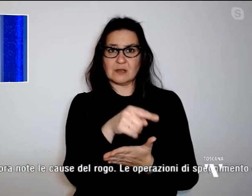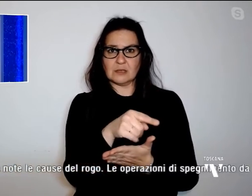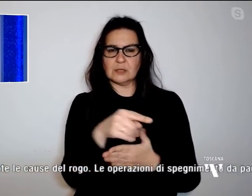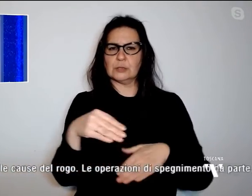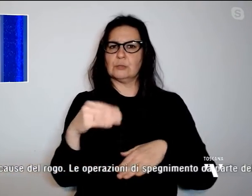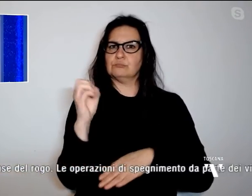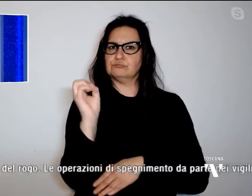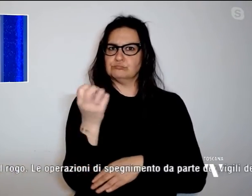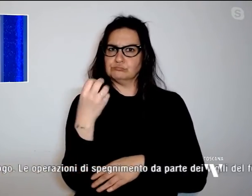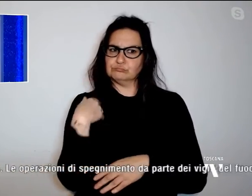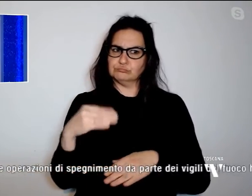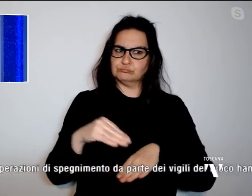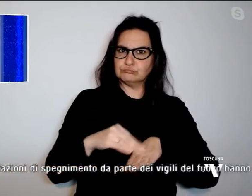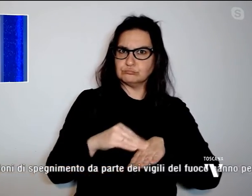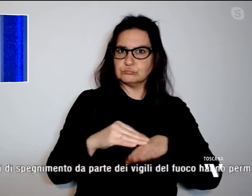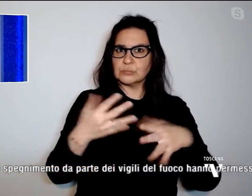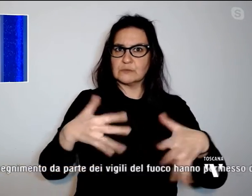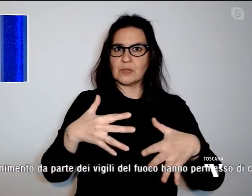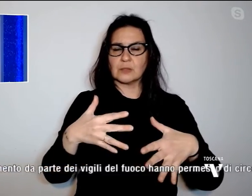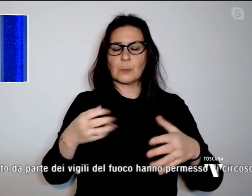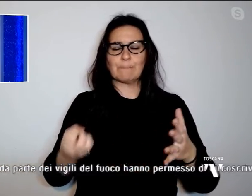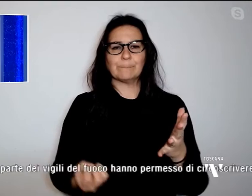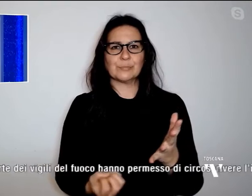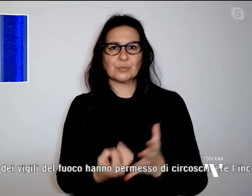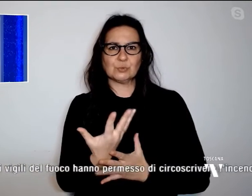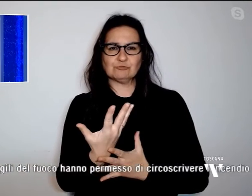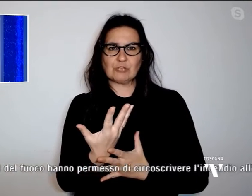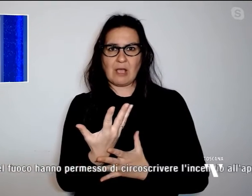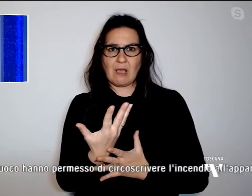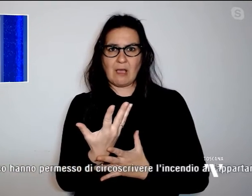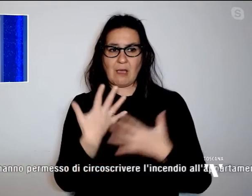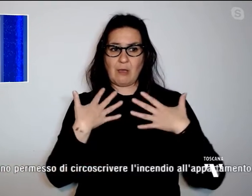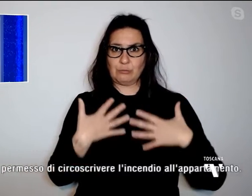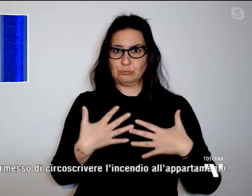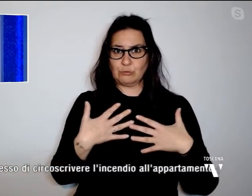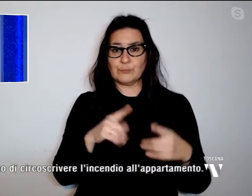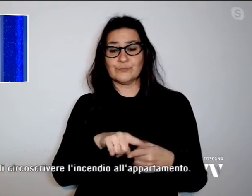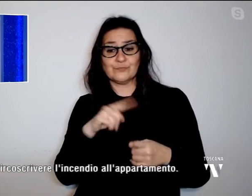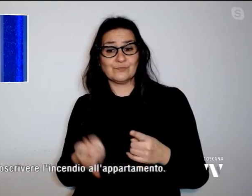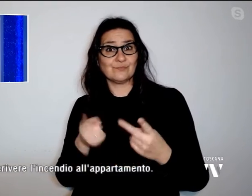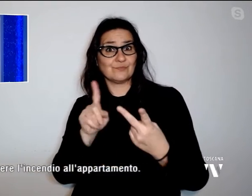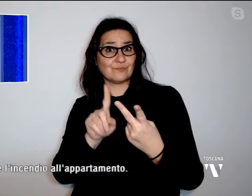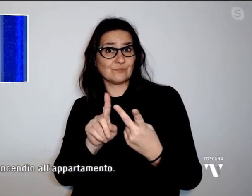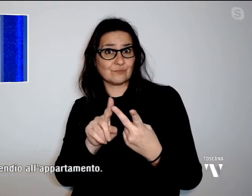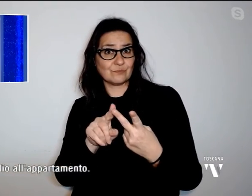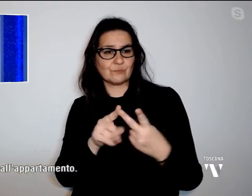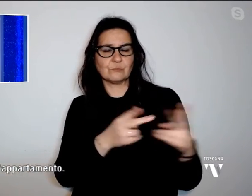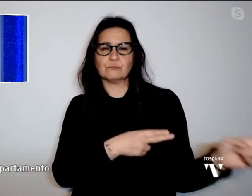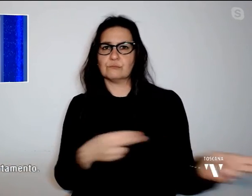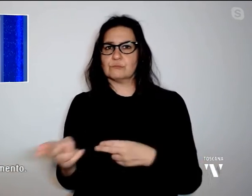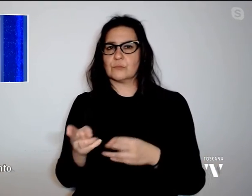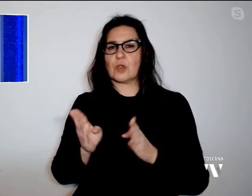ha riportato alcune ustioni, mentre l'altro è stato trasportato in ospedale per un